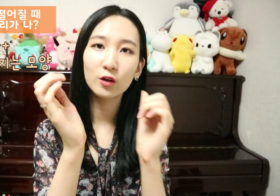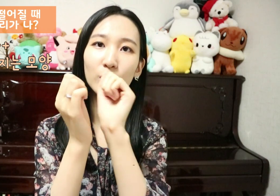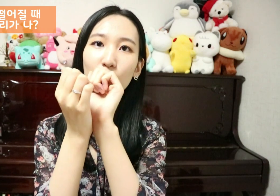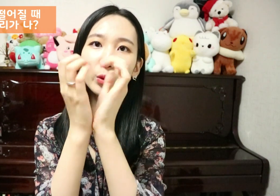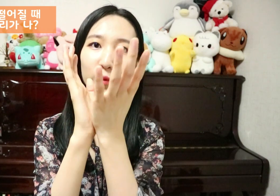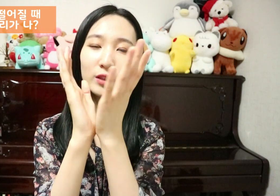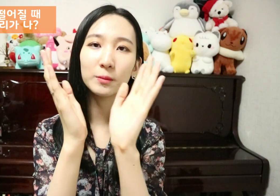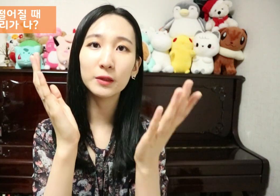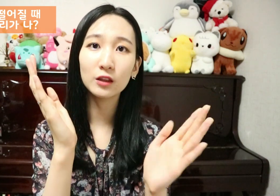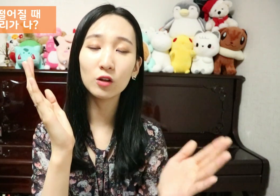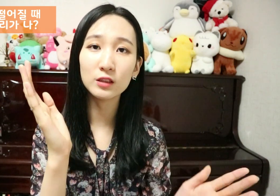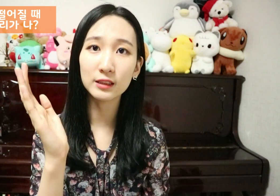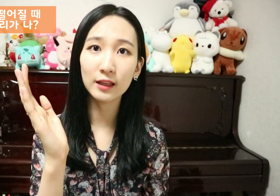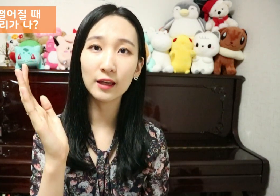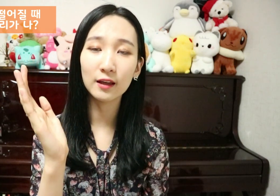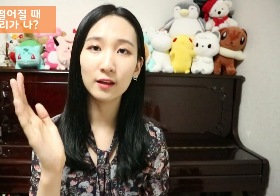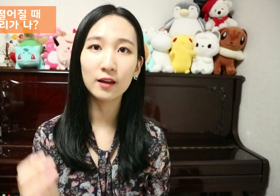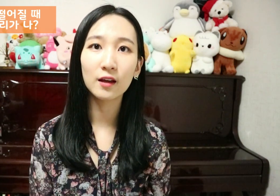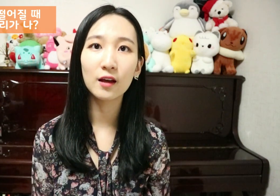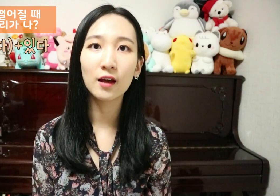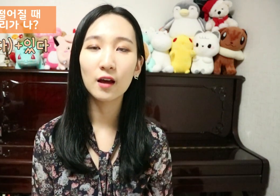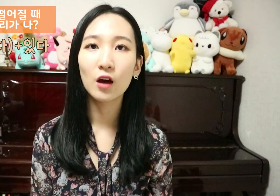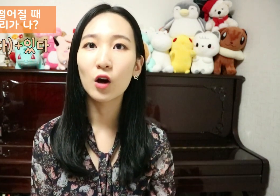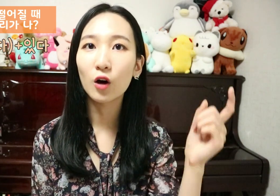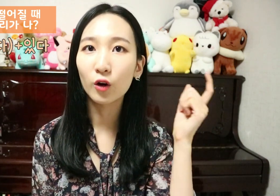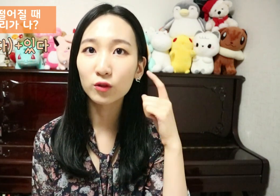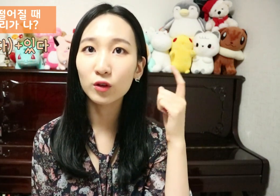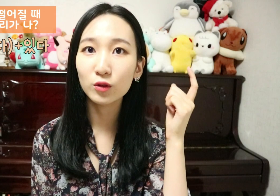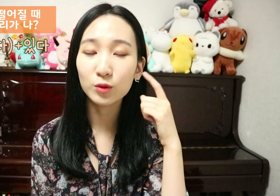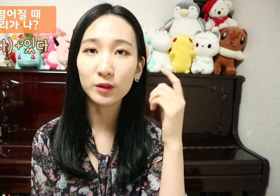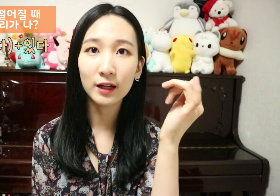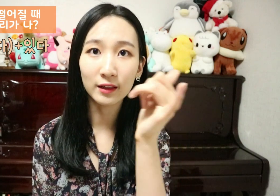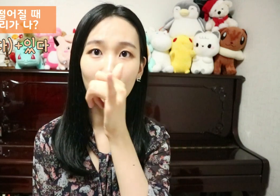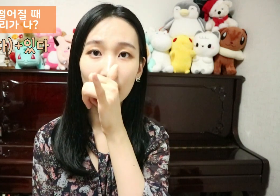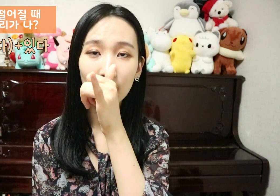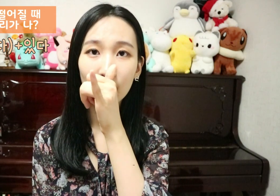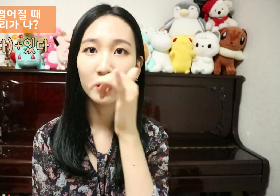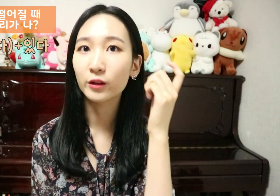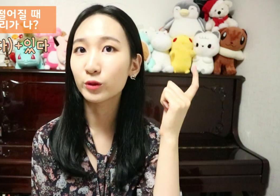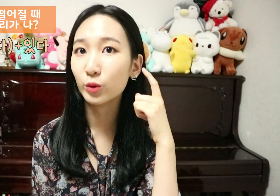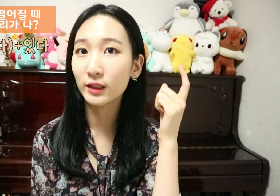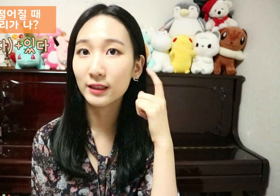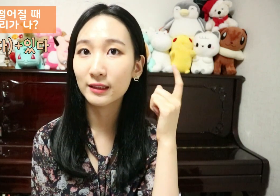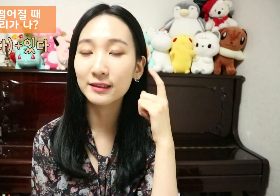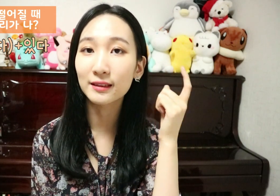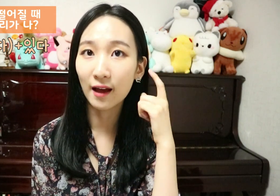꽃잎이 떨어질 때 어떤 소리가 나 이건 소리 듣다